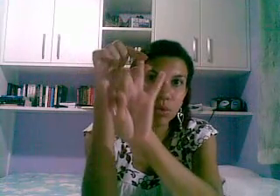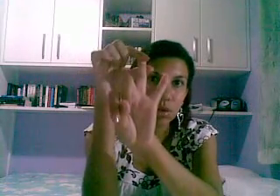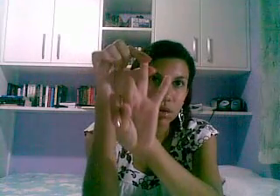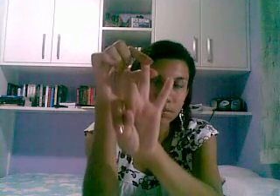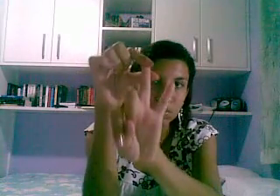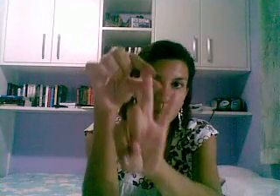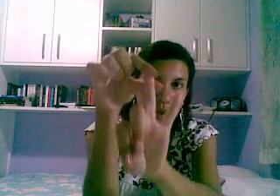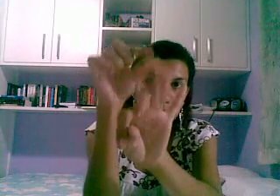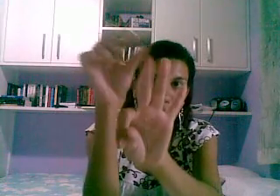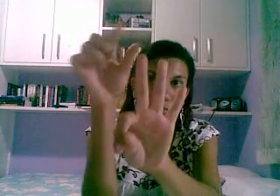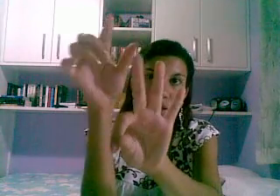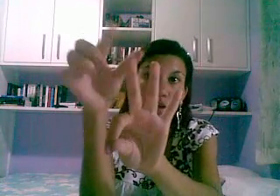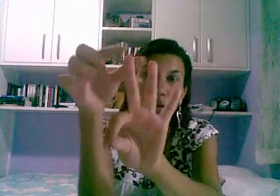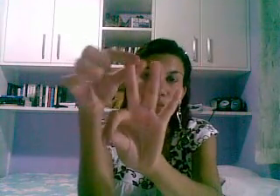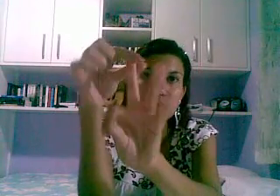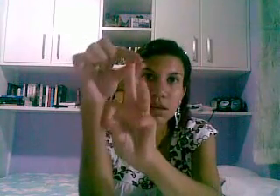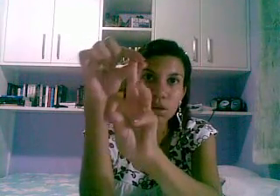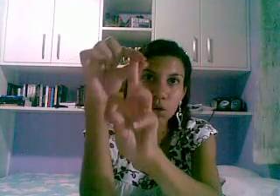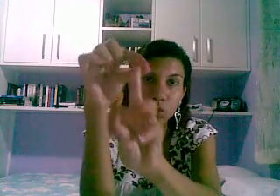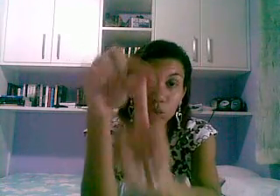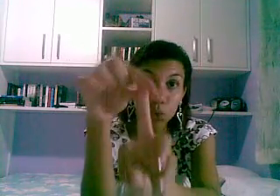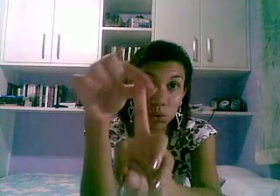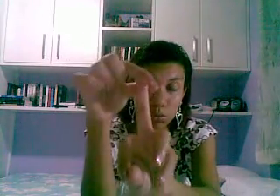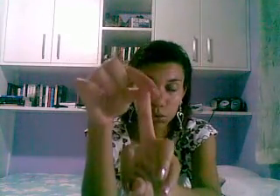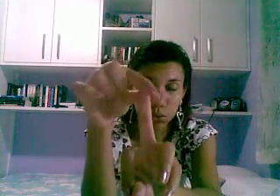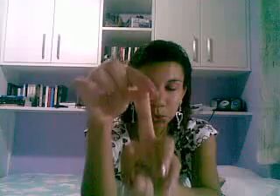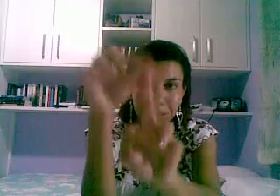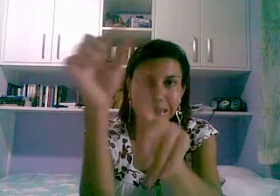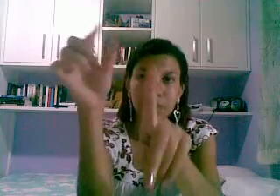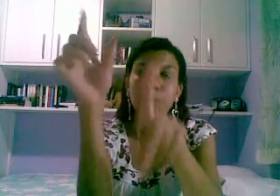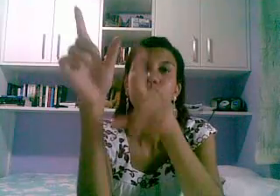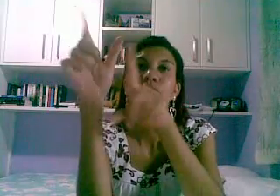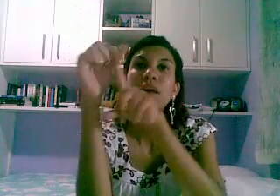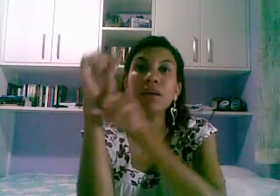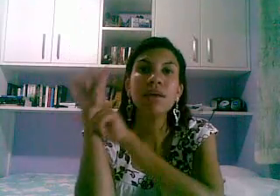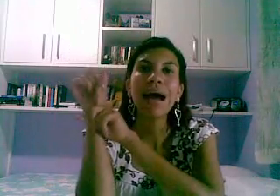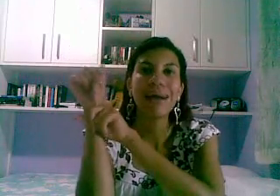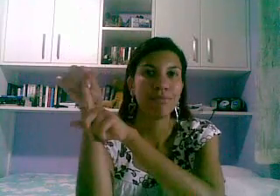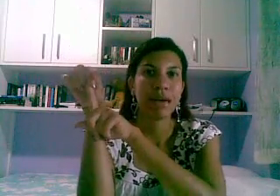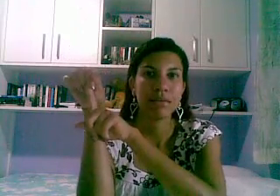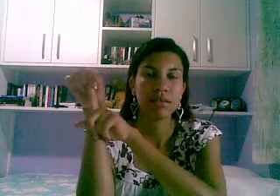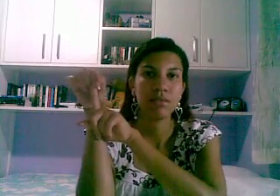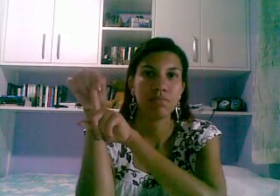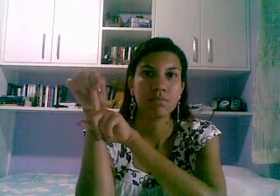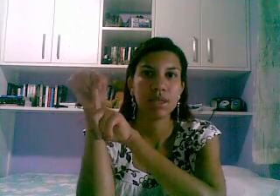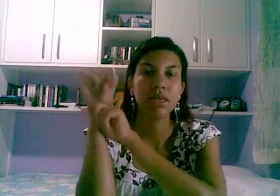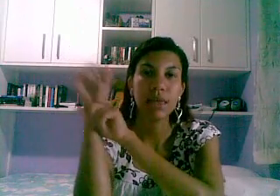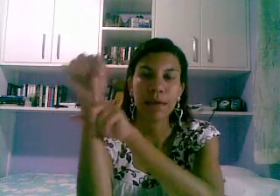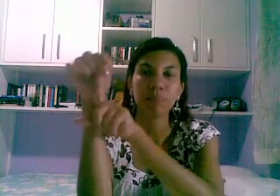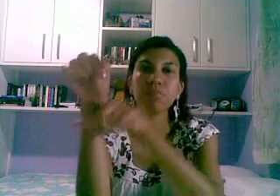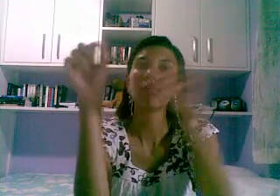seguidor do blog nome de seguidor do twitter e a frase que é